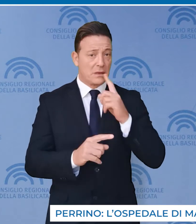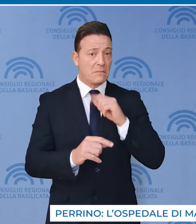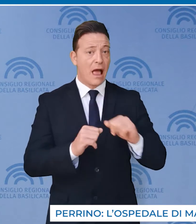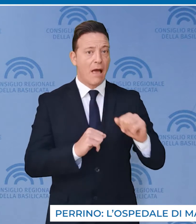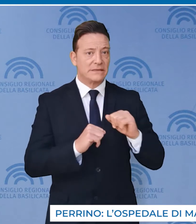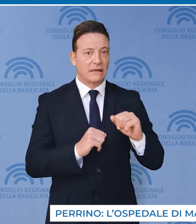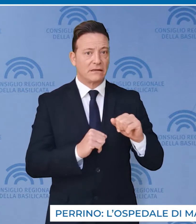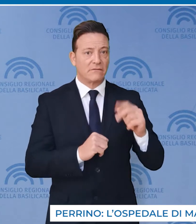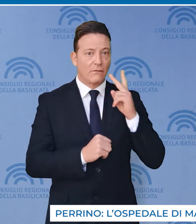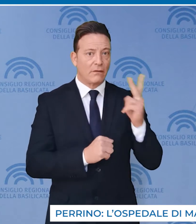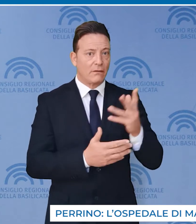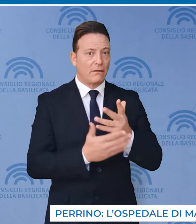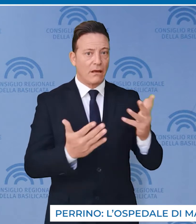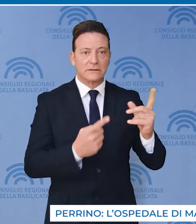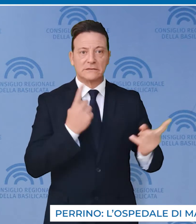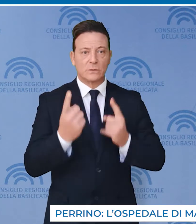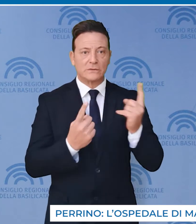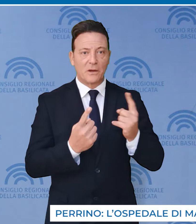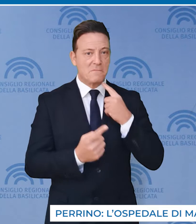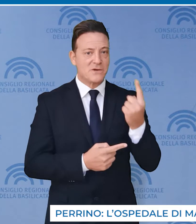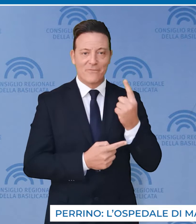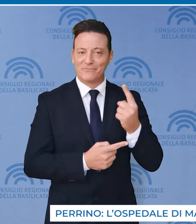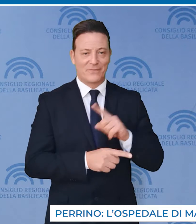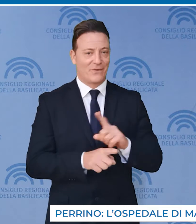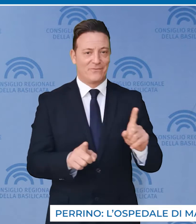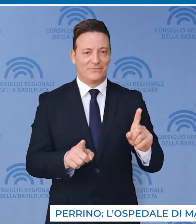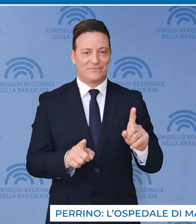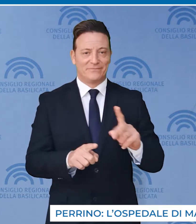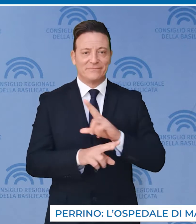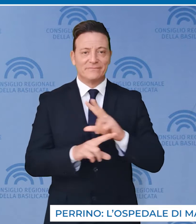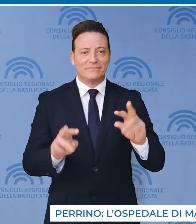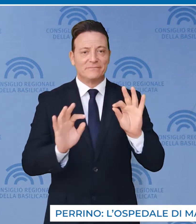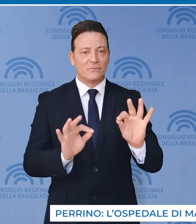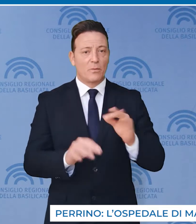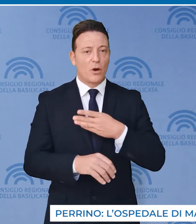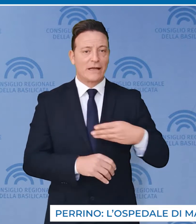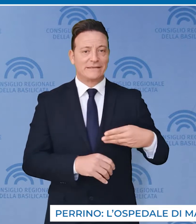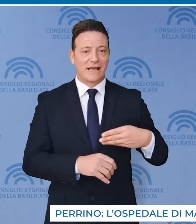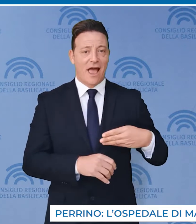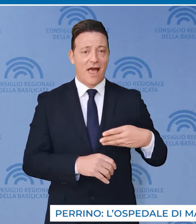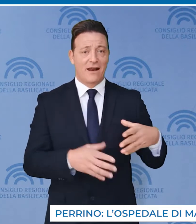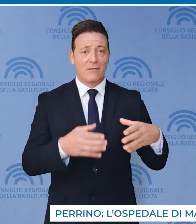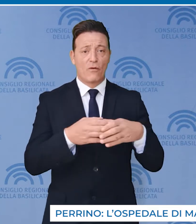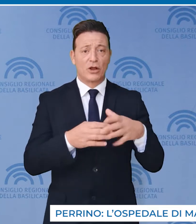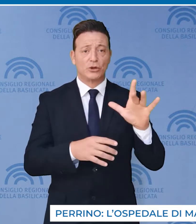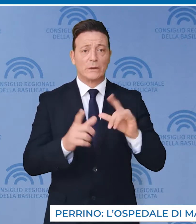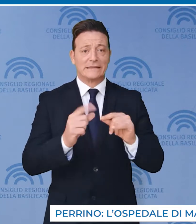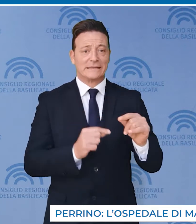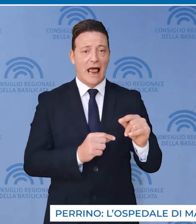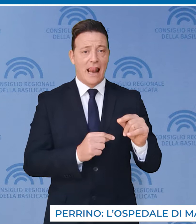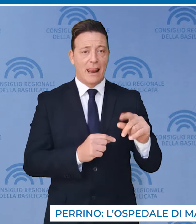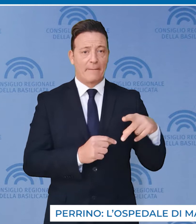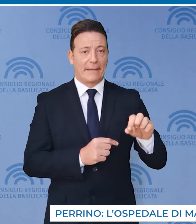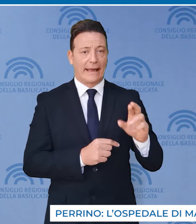amministrativo la situazione non è delle migliori. Lo dichiara il consigliere del Movimento 5